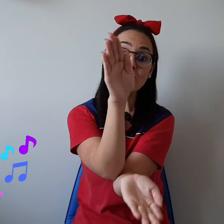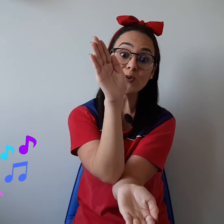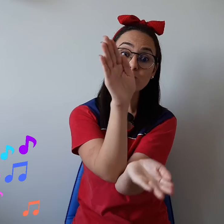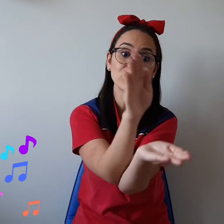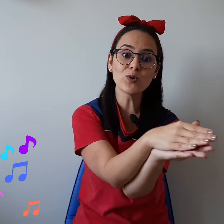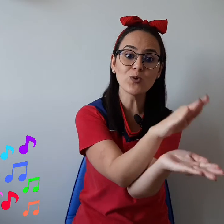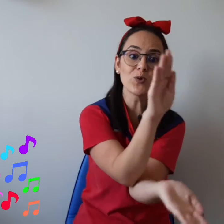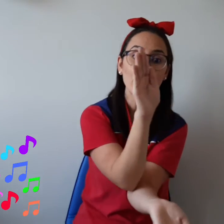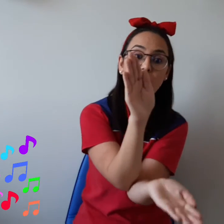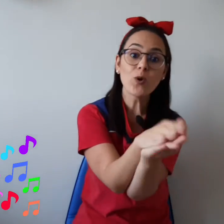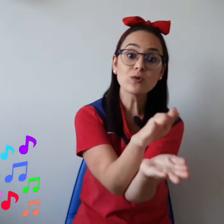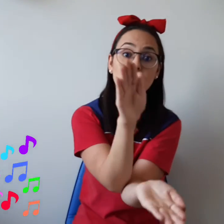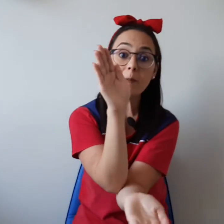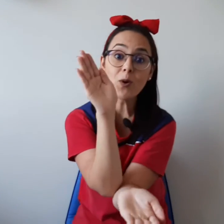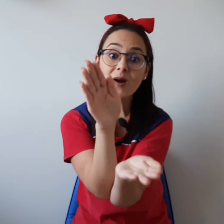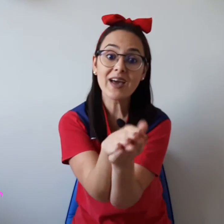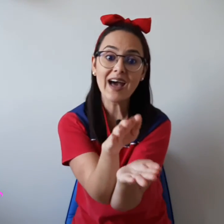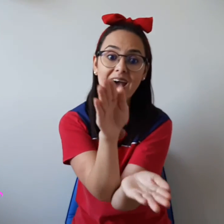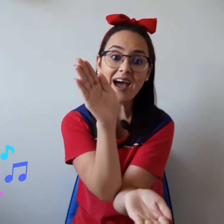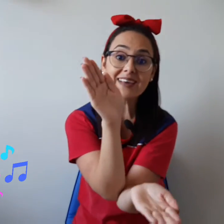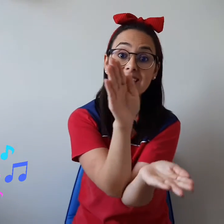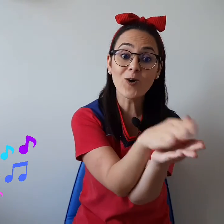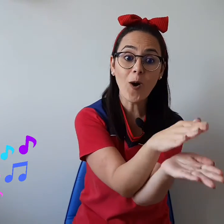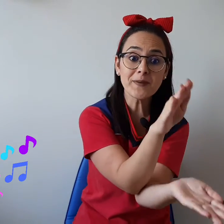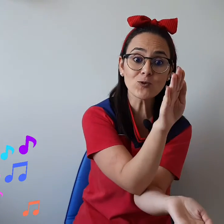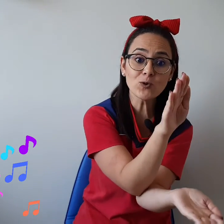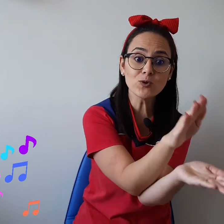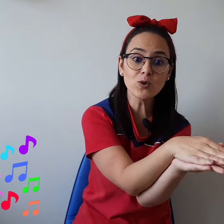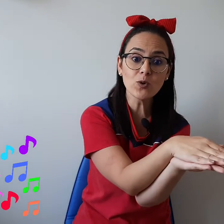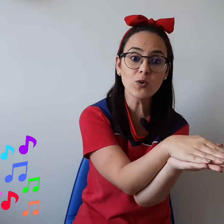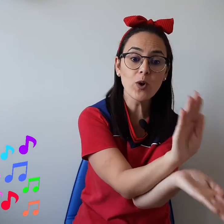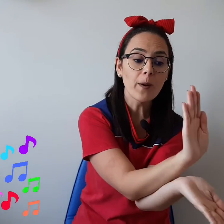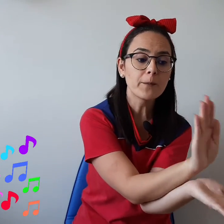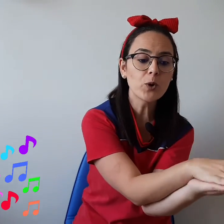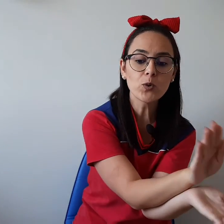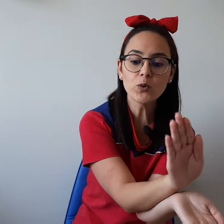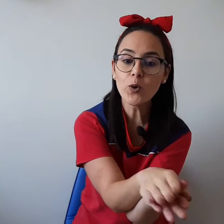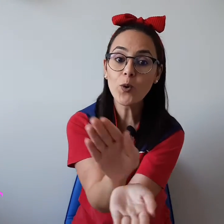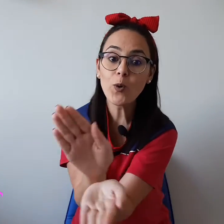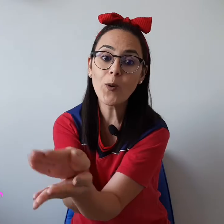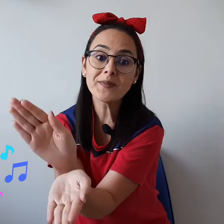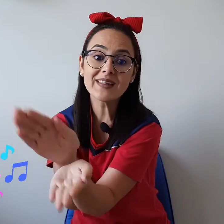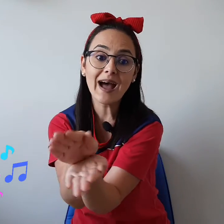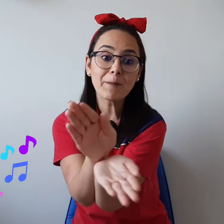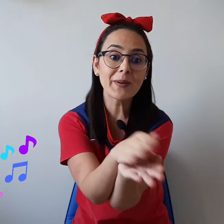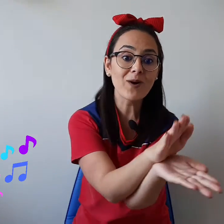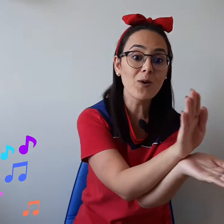adulto Com sua boca que come tudo Procurou comida para